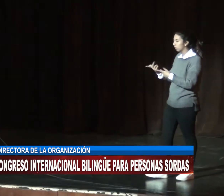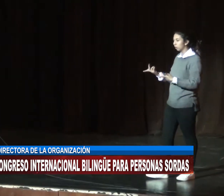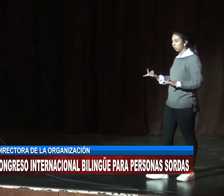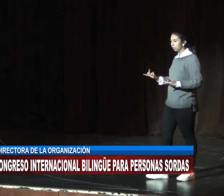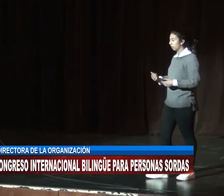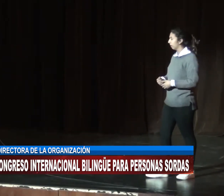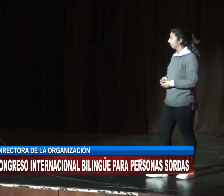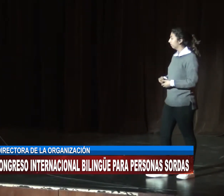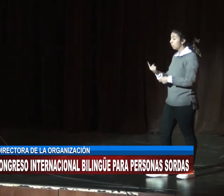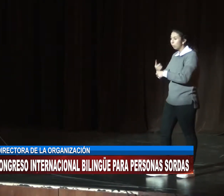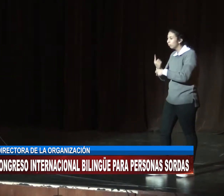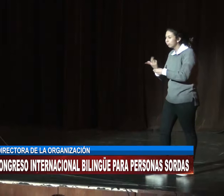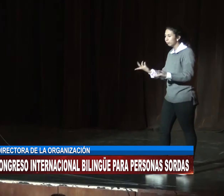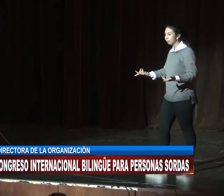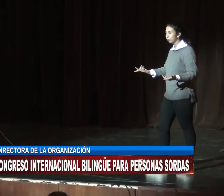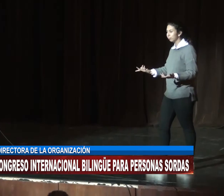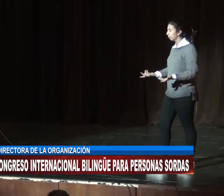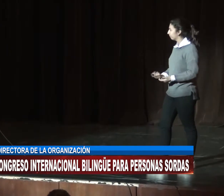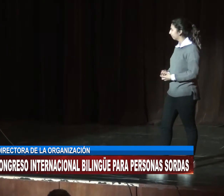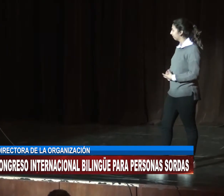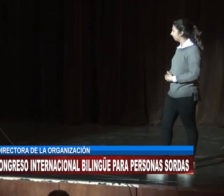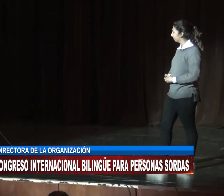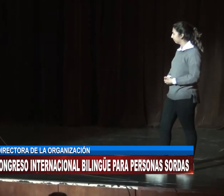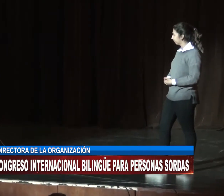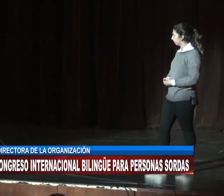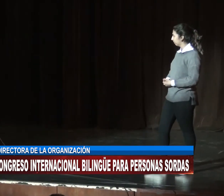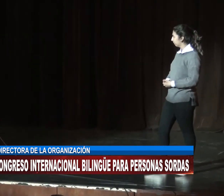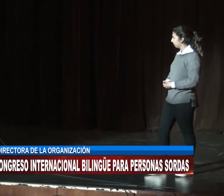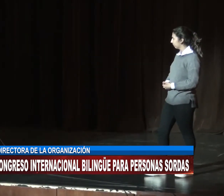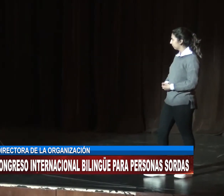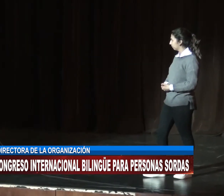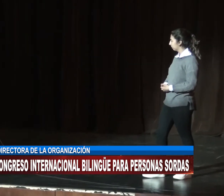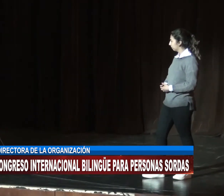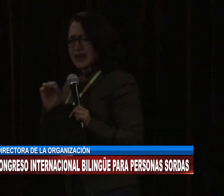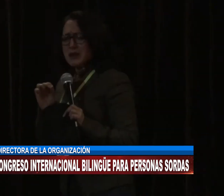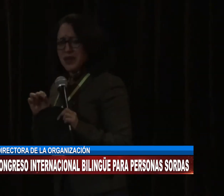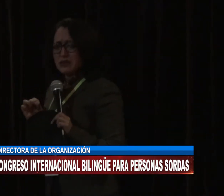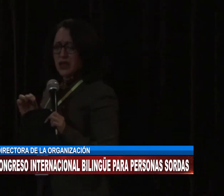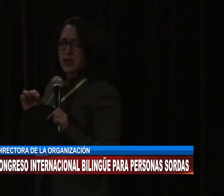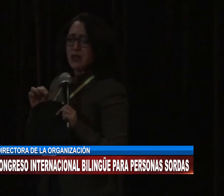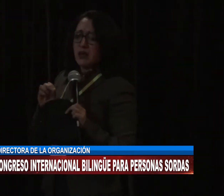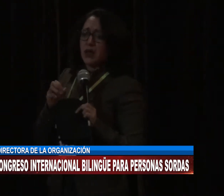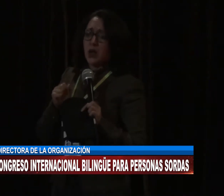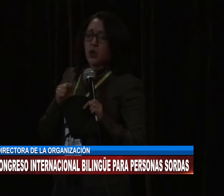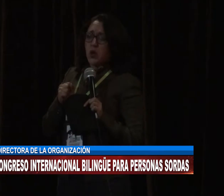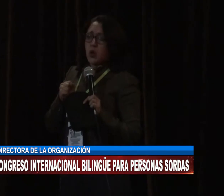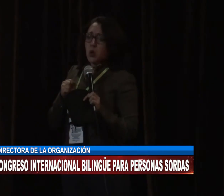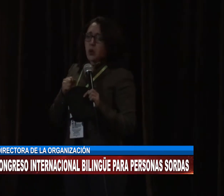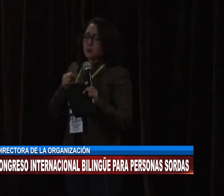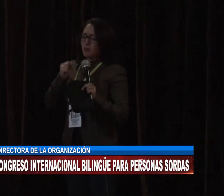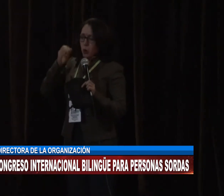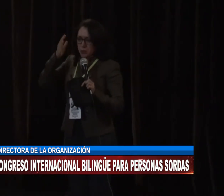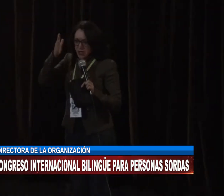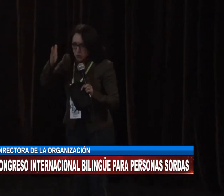México, ya era momento de empezarlo a hacer acá este encuentro. En México ya se llevaron tres